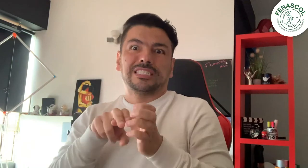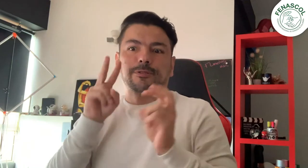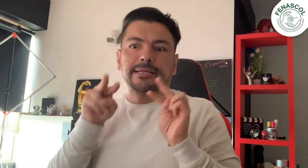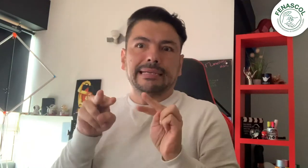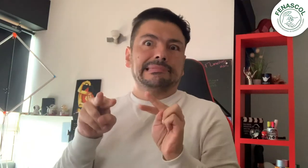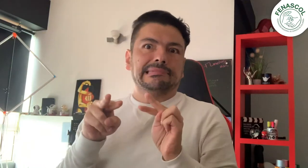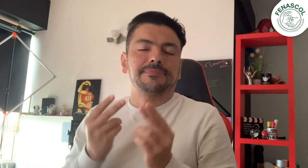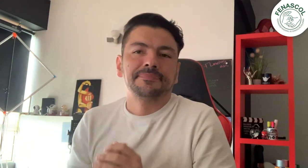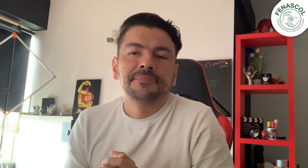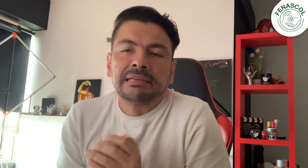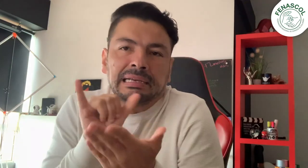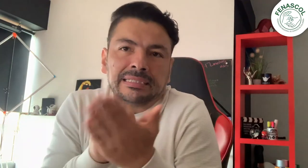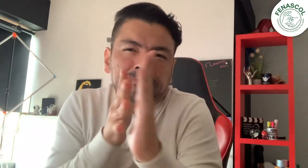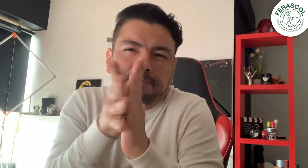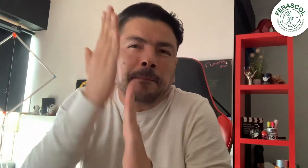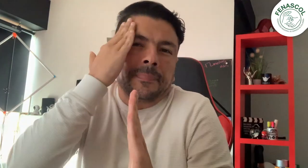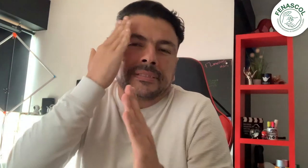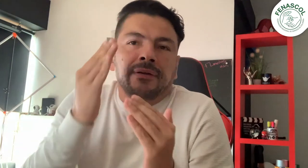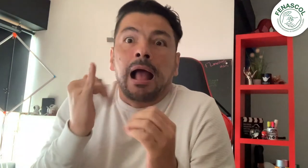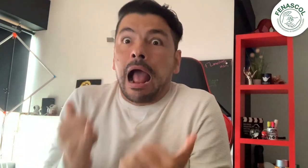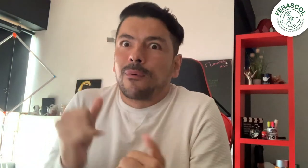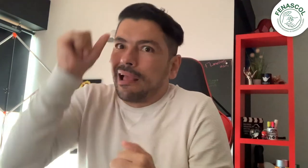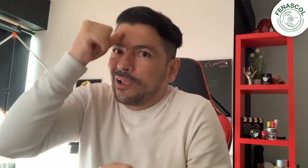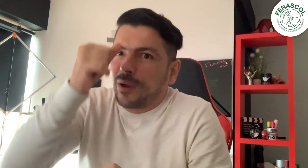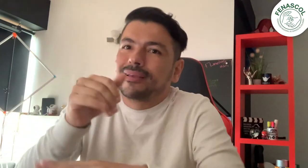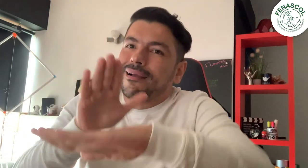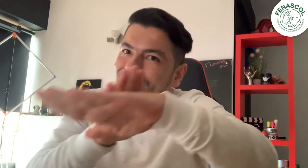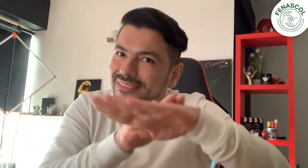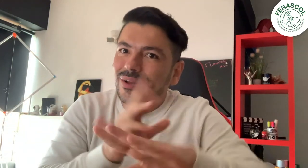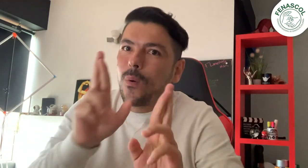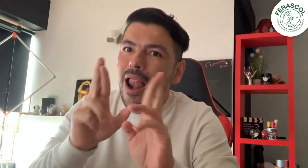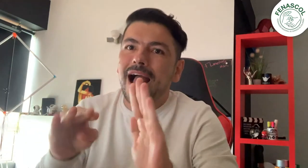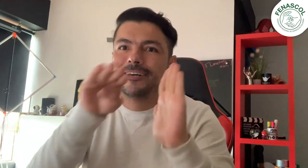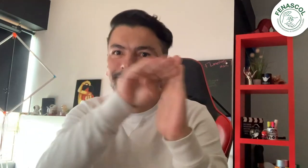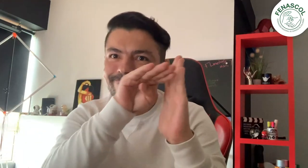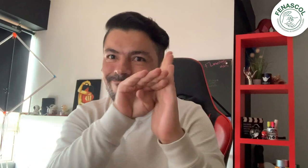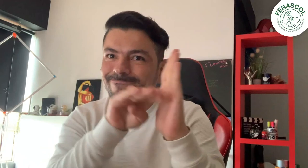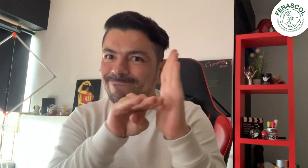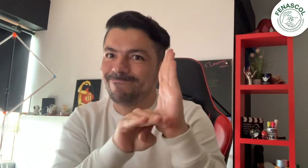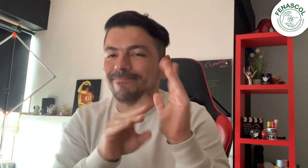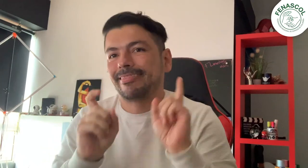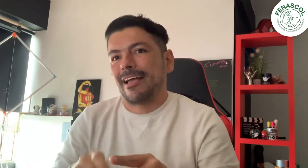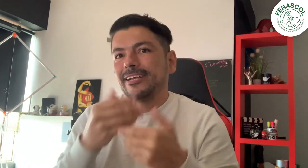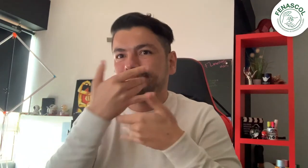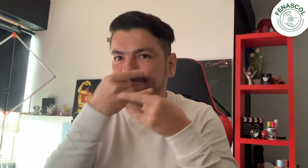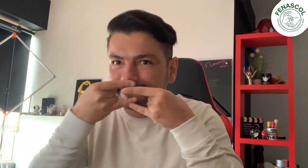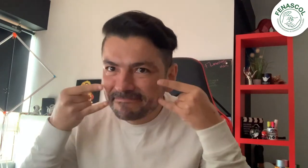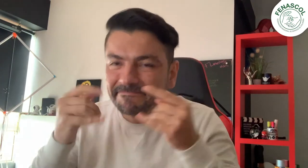Recuerden seguir las normas y orientaciones. Usen tapabocas, mantengan las manos limpias, lleven